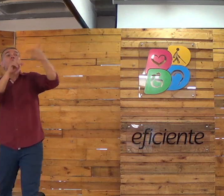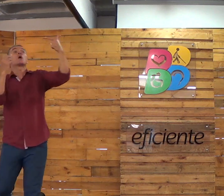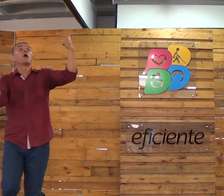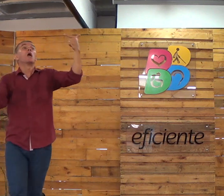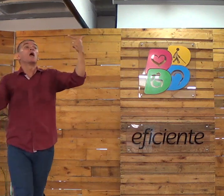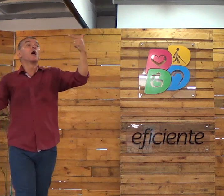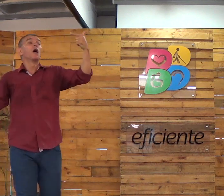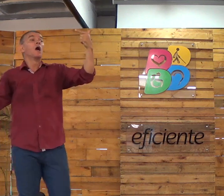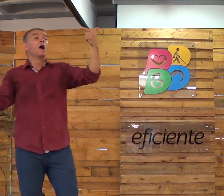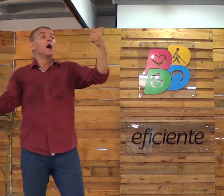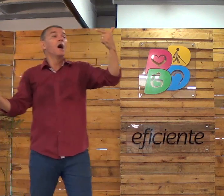Que alimento é esse?